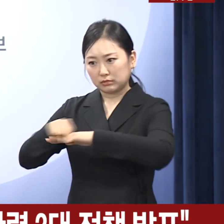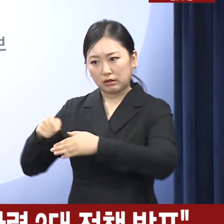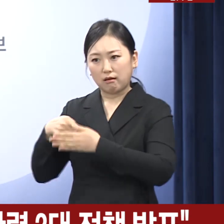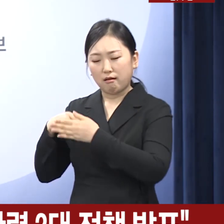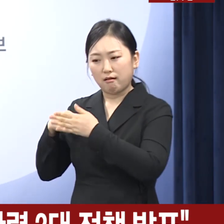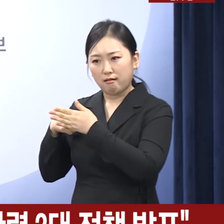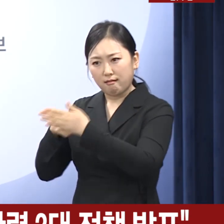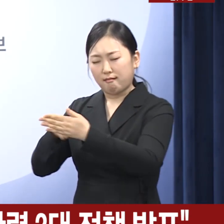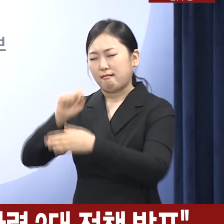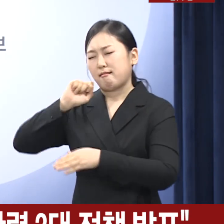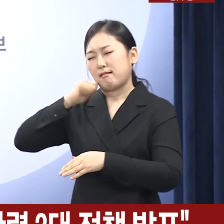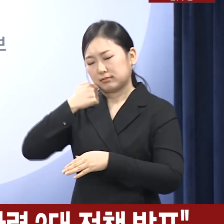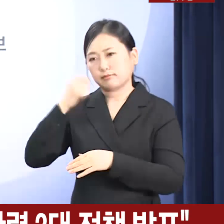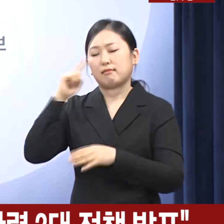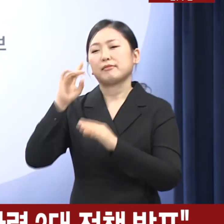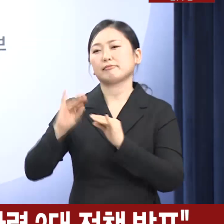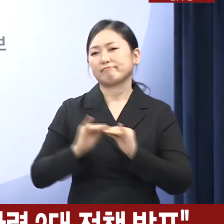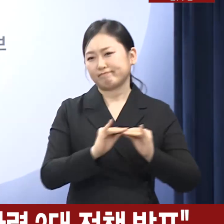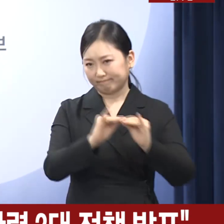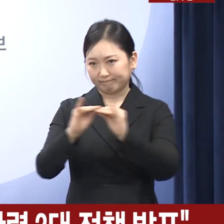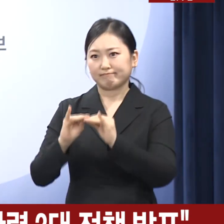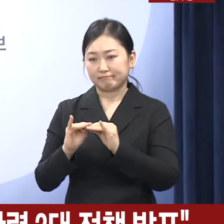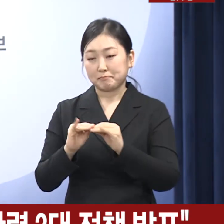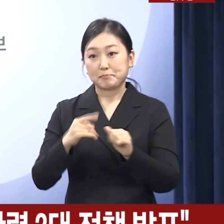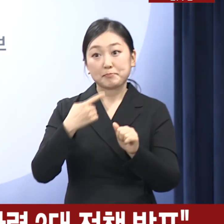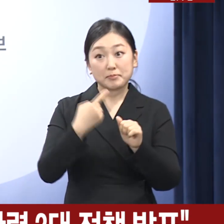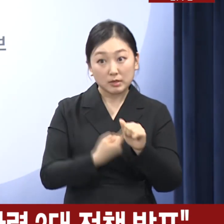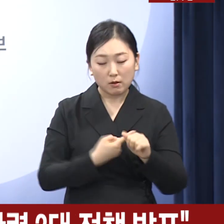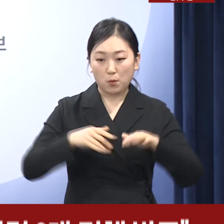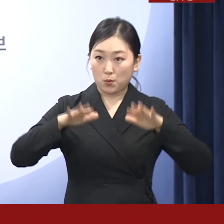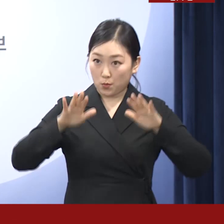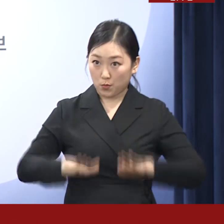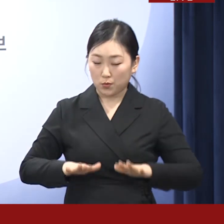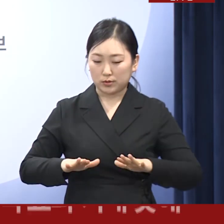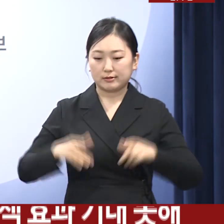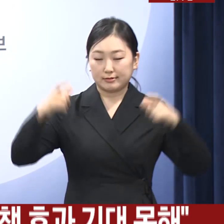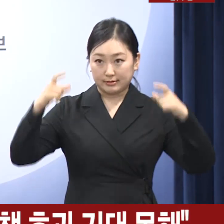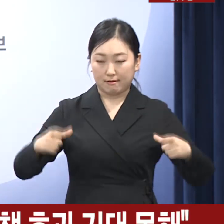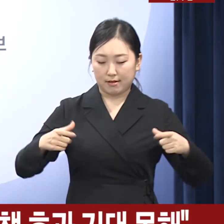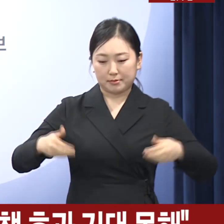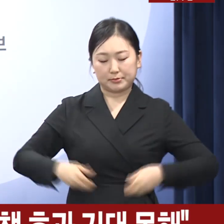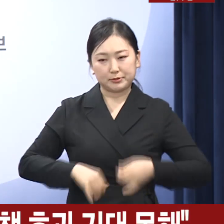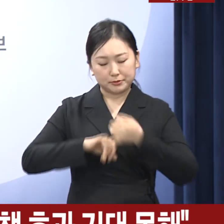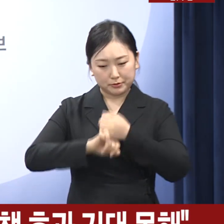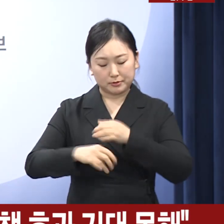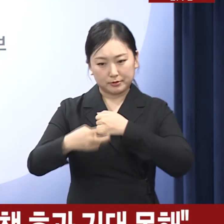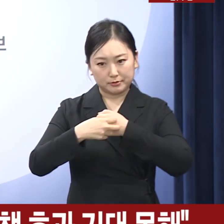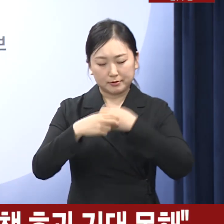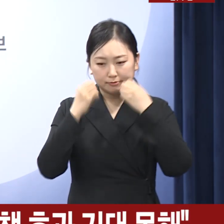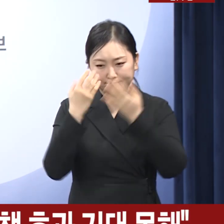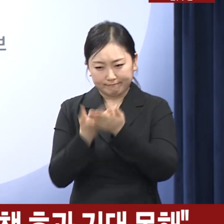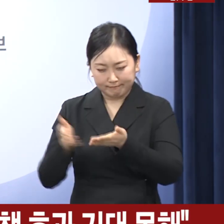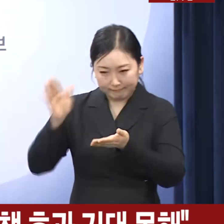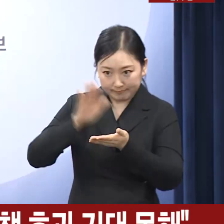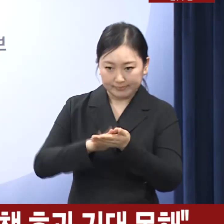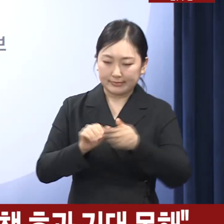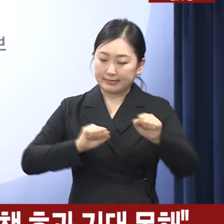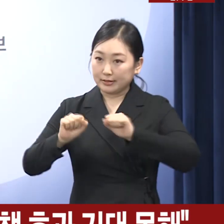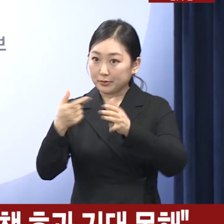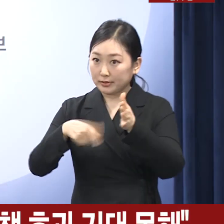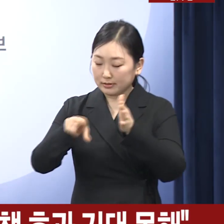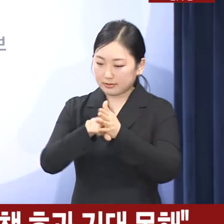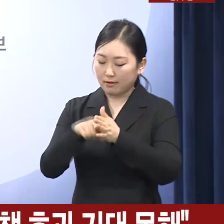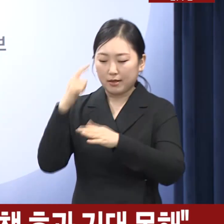점에 의견이 모아졌습니다. 이에 따라 오늘 지역 및 필수 의료 혁신 이행을 위한 추진